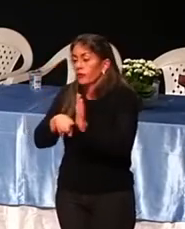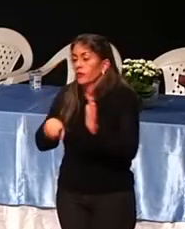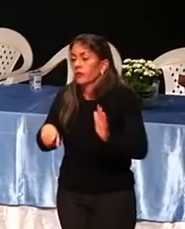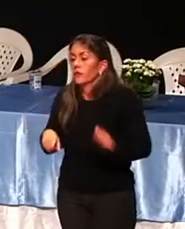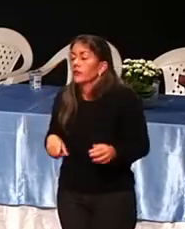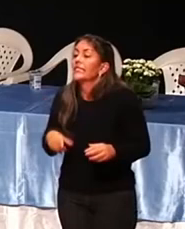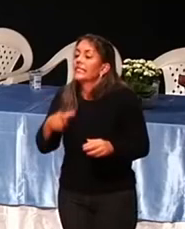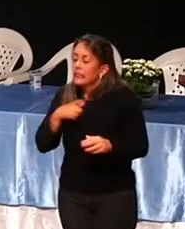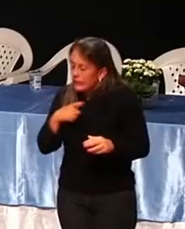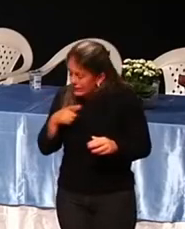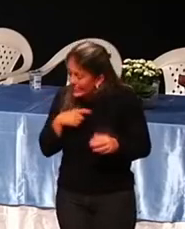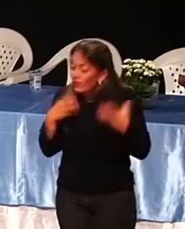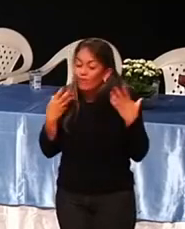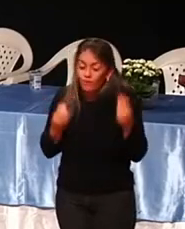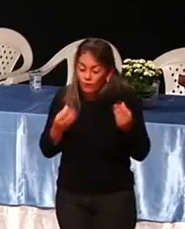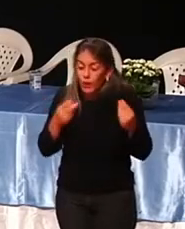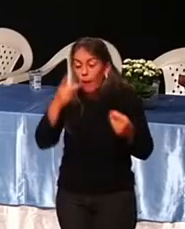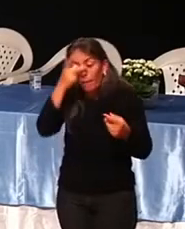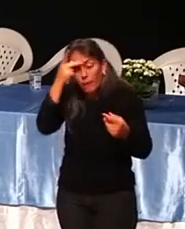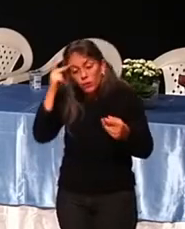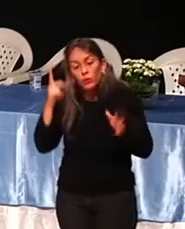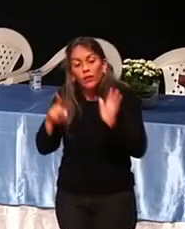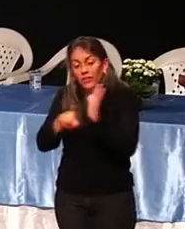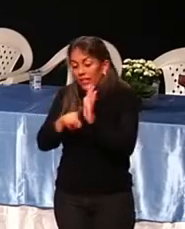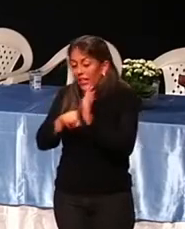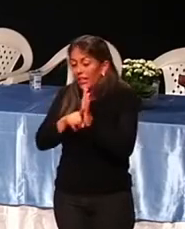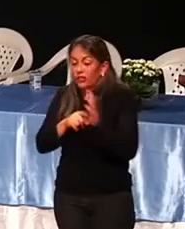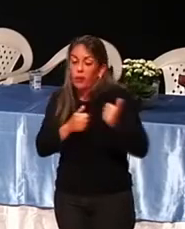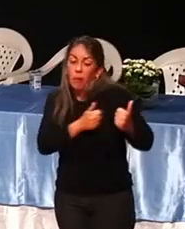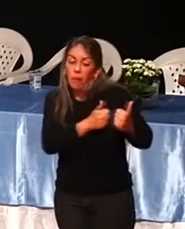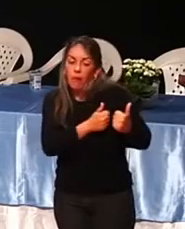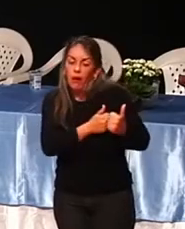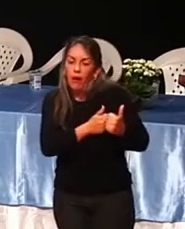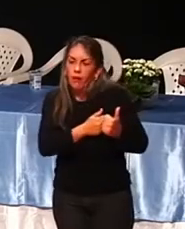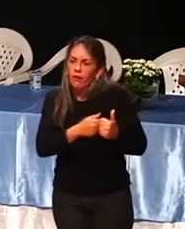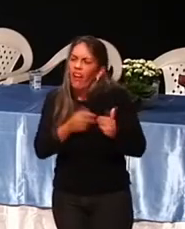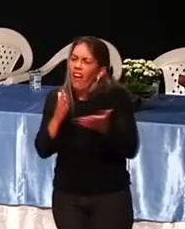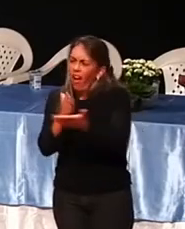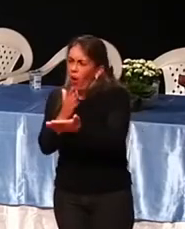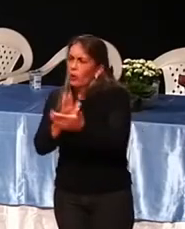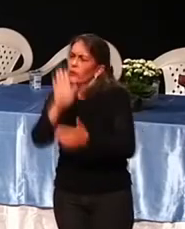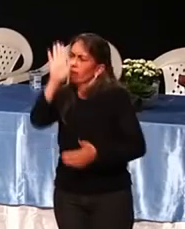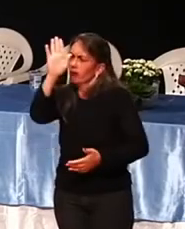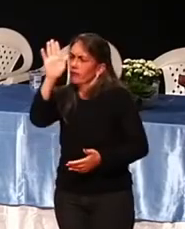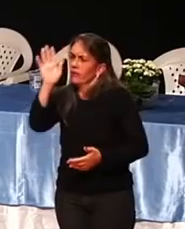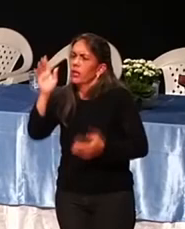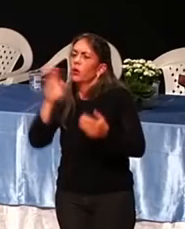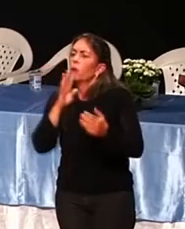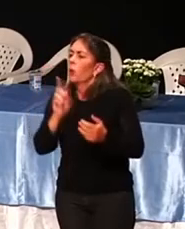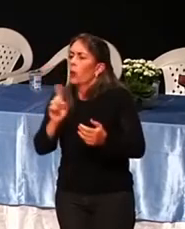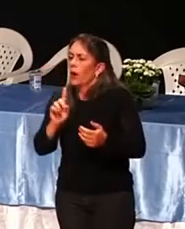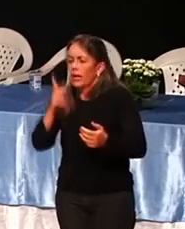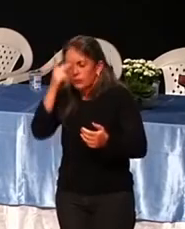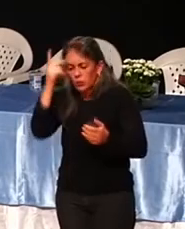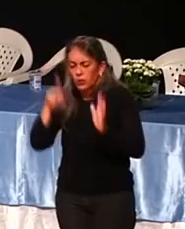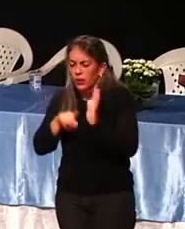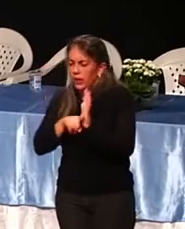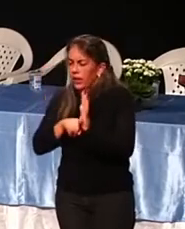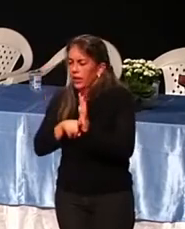negativa perto da gente. Tem gente que não levantou a mão, falou que não conhece negativo. Eu vou explicar quem é negativo.